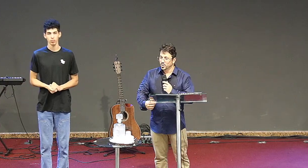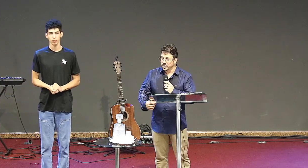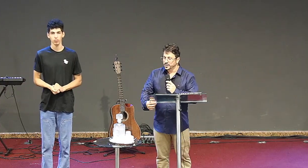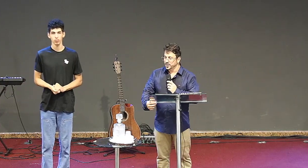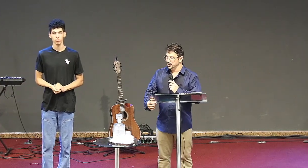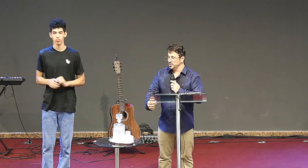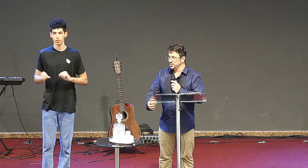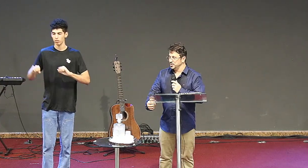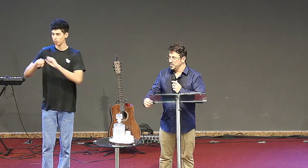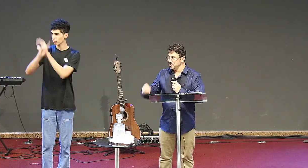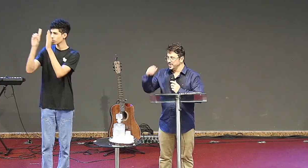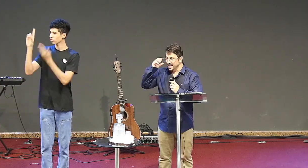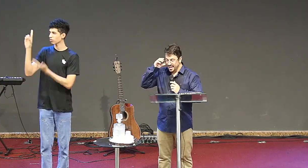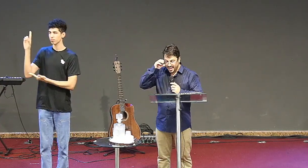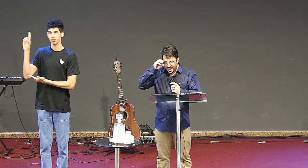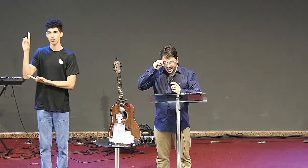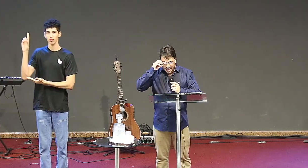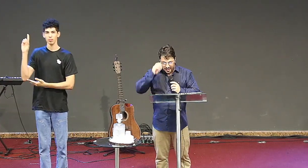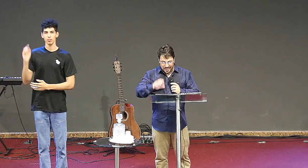Glória a Deus.